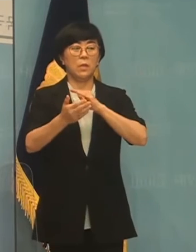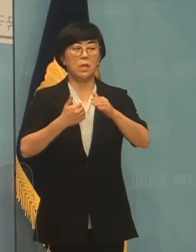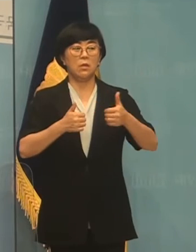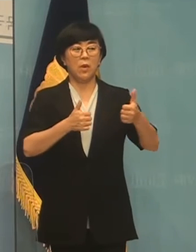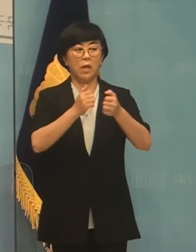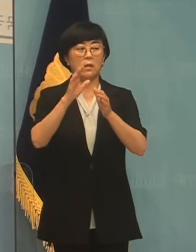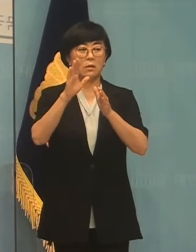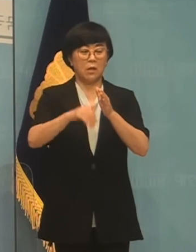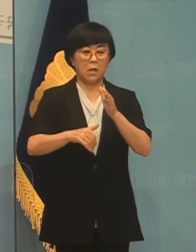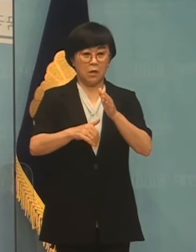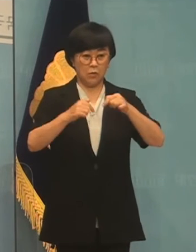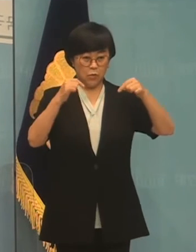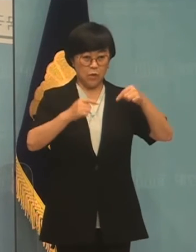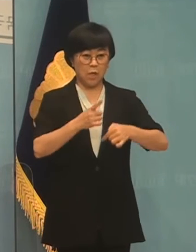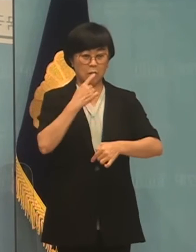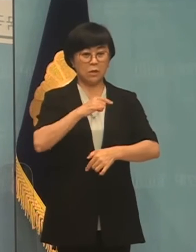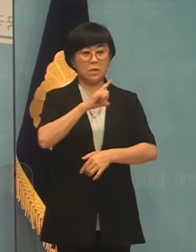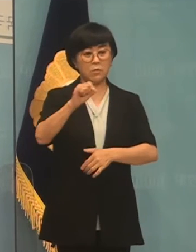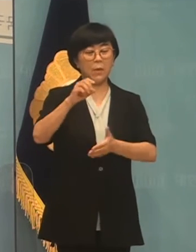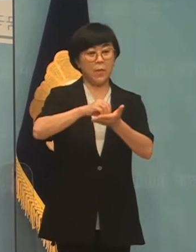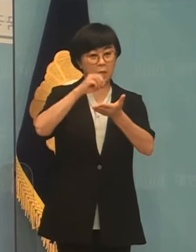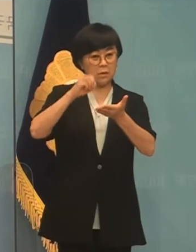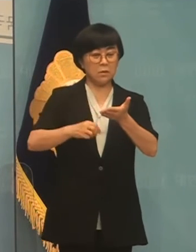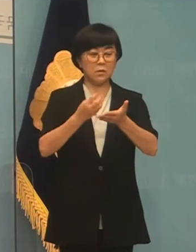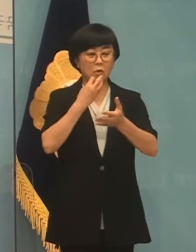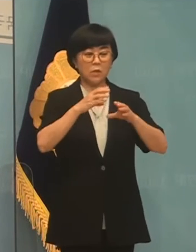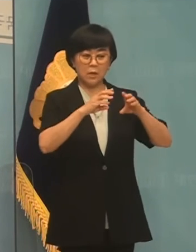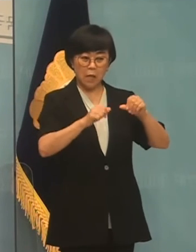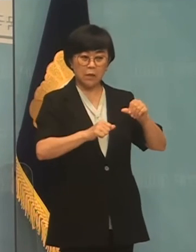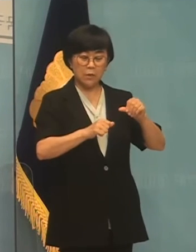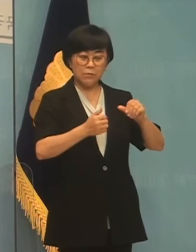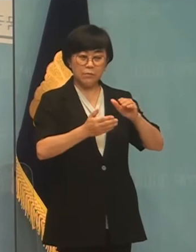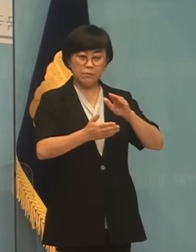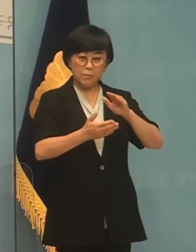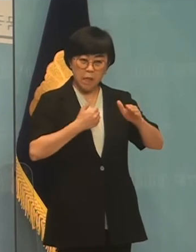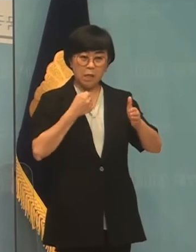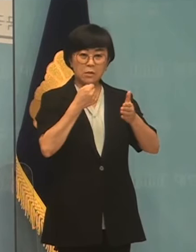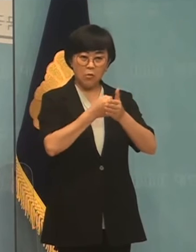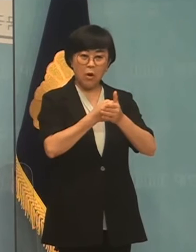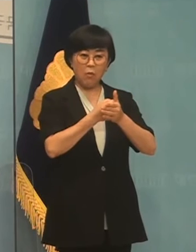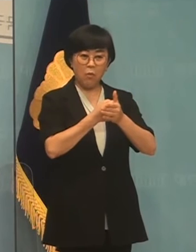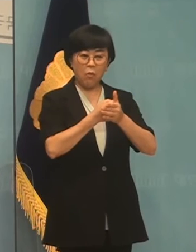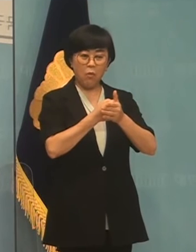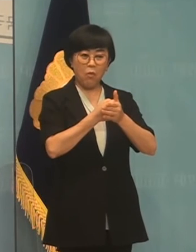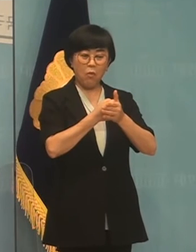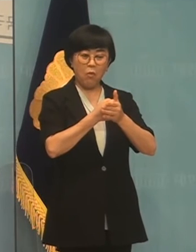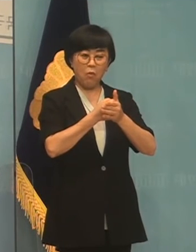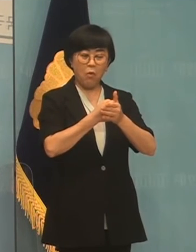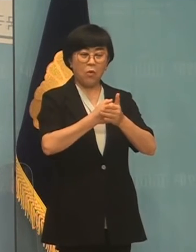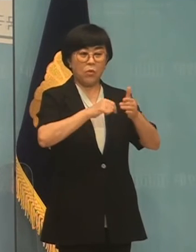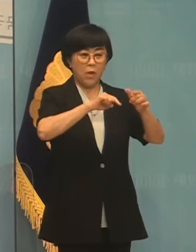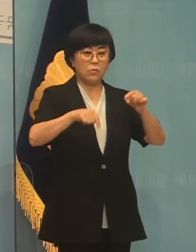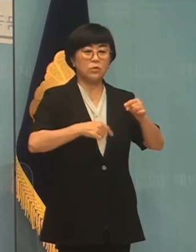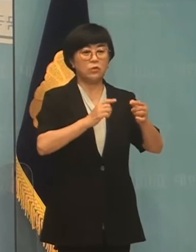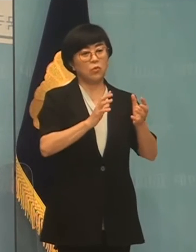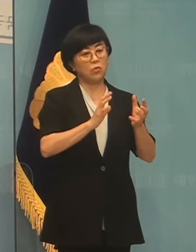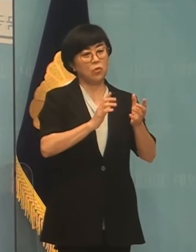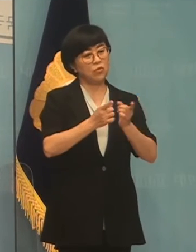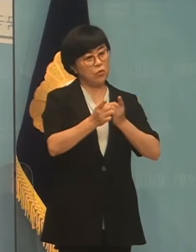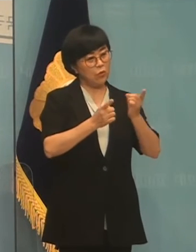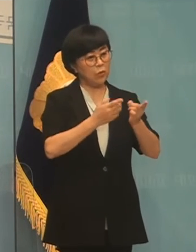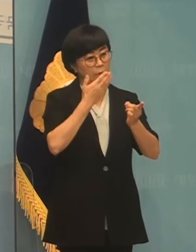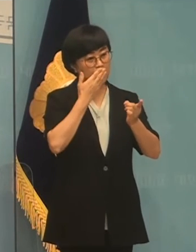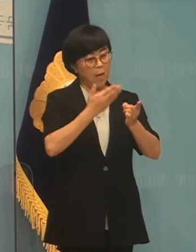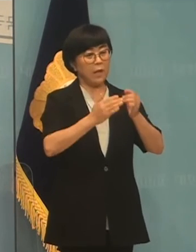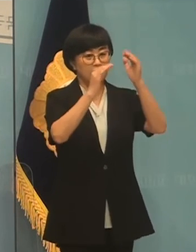회의에서 문의했던 지방교회제 서울 입지를 음두에 두고 사전에 이미 내구적으로 조열된 바람이라고